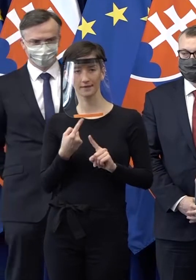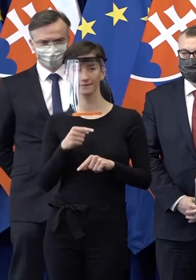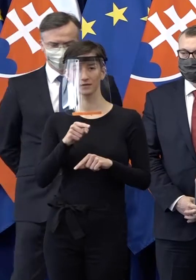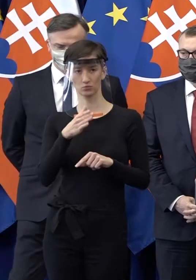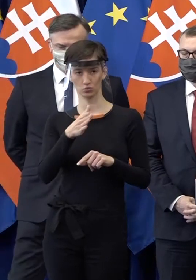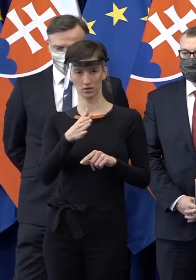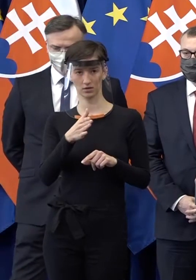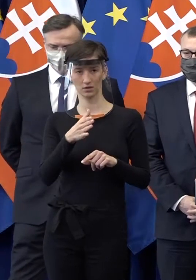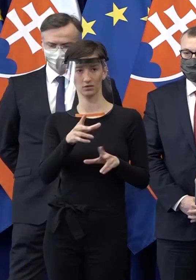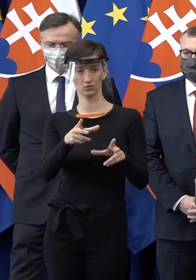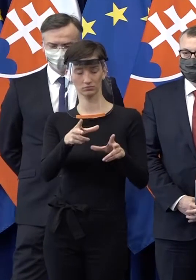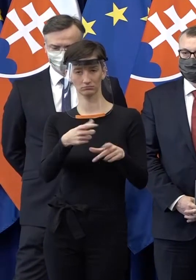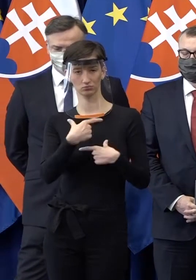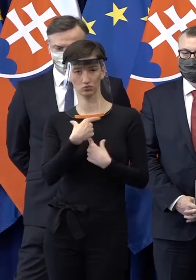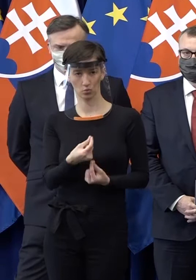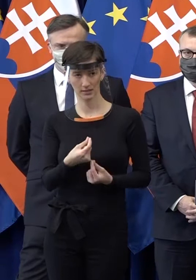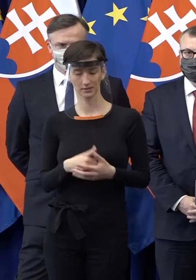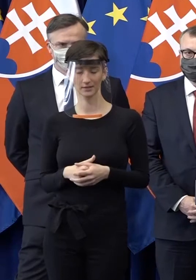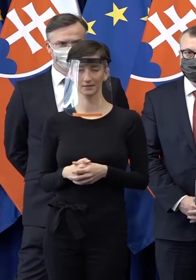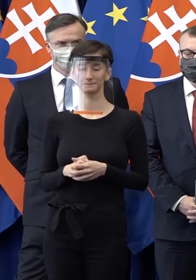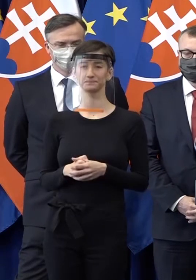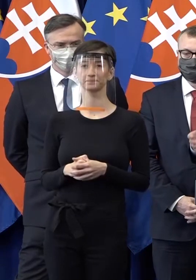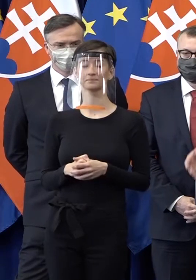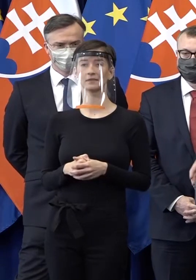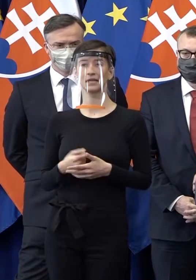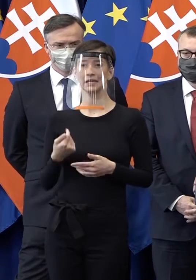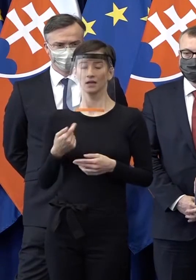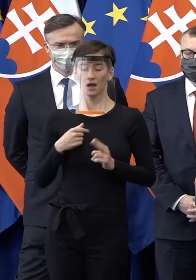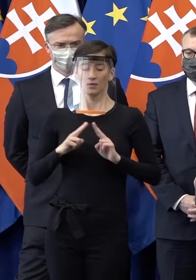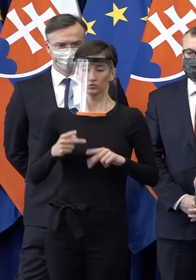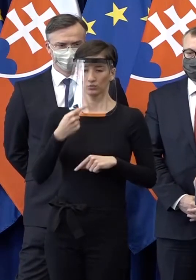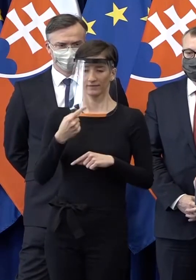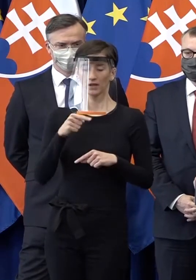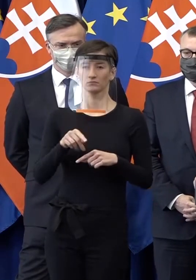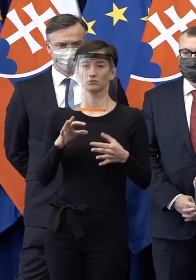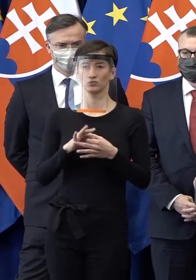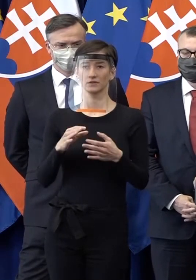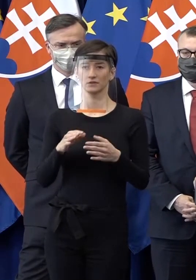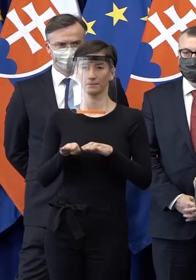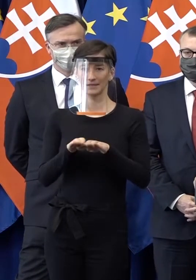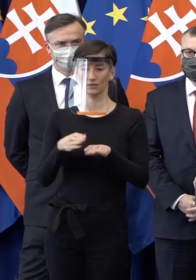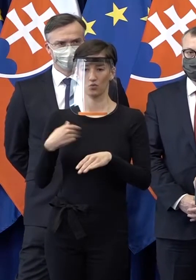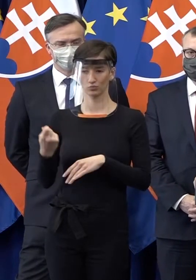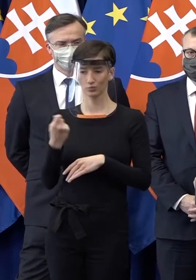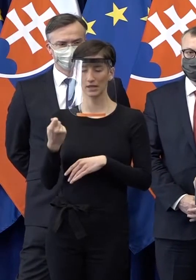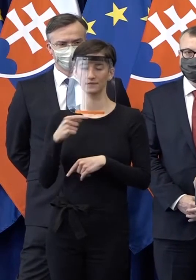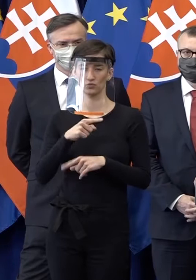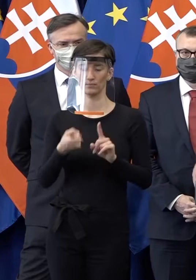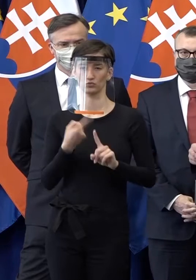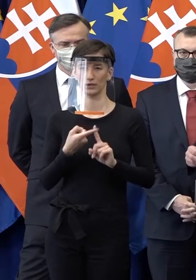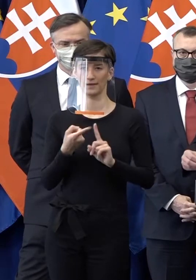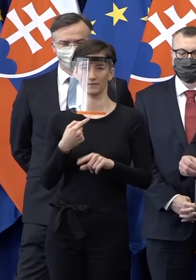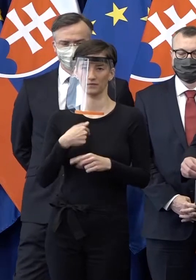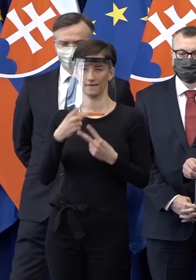vyhoviete, alebo možno niečo Môžem vám povedať za seba, ministerstvo hospodárstva, tieto požiadavky považujem za oprávnené.